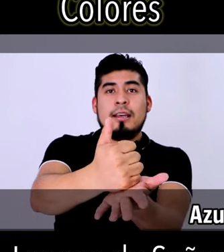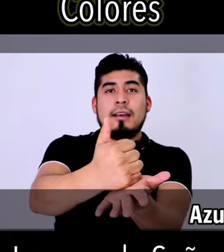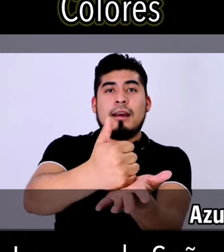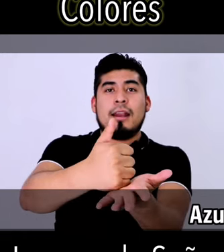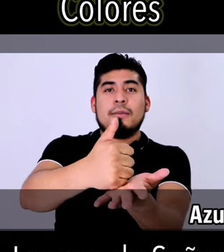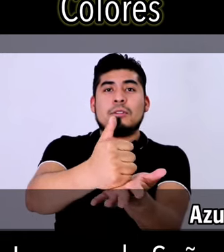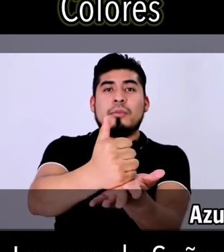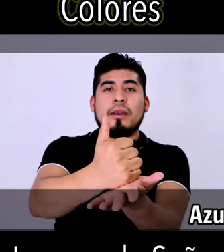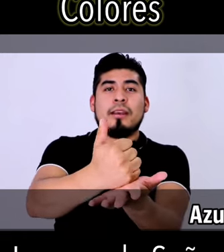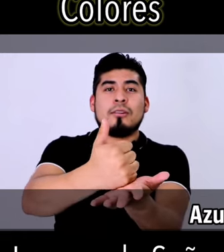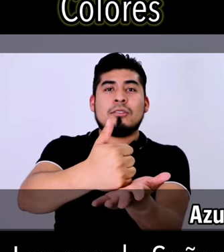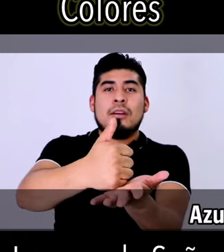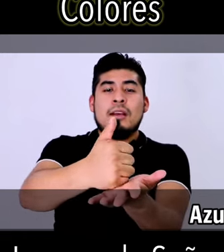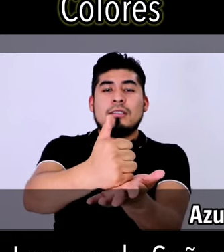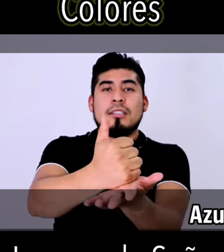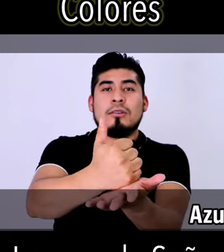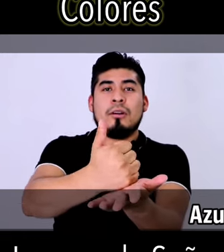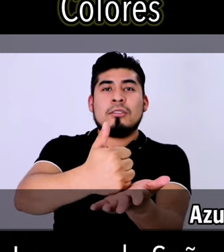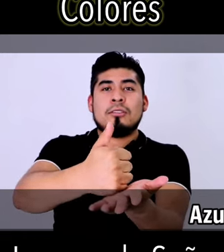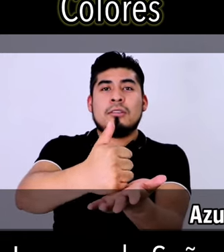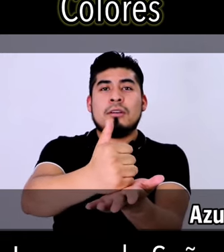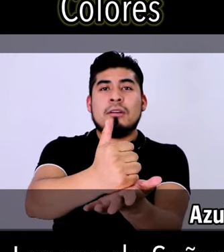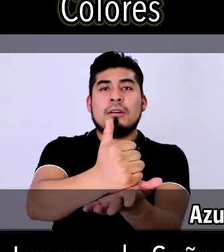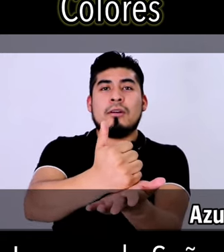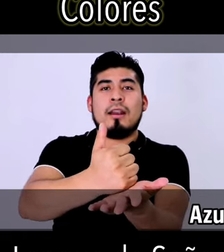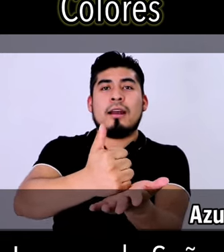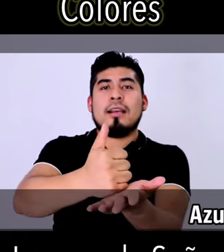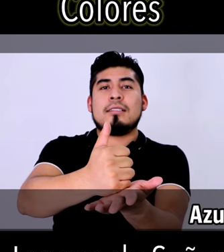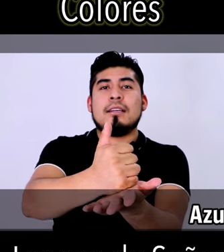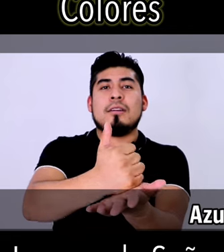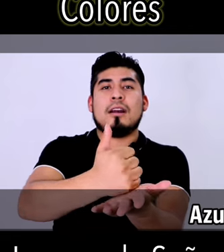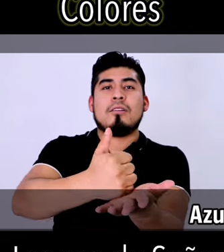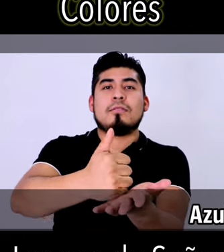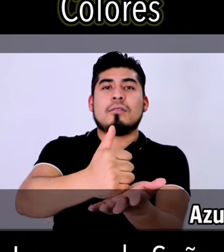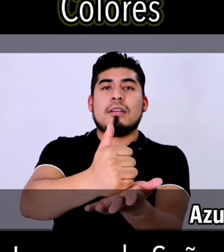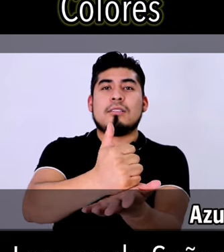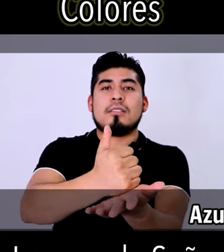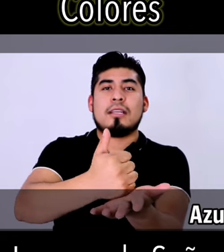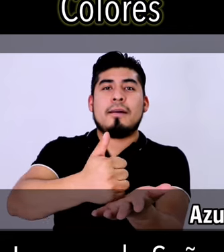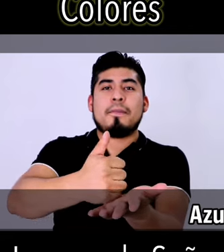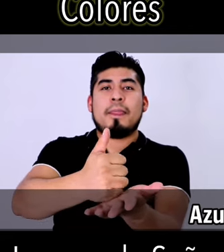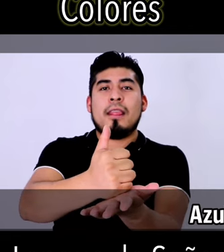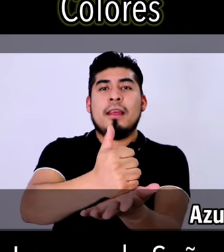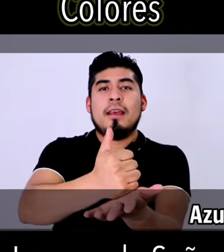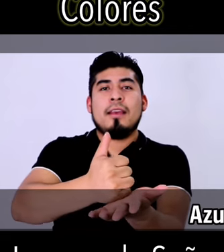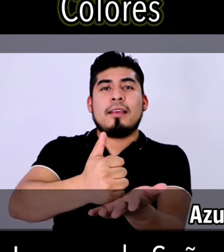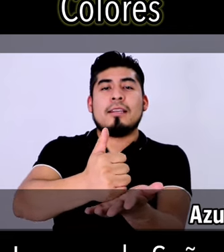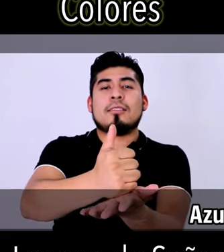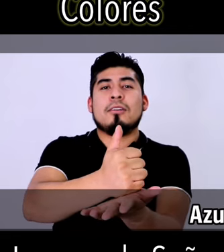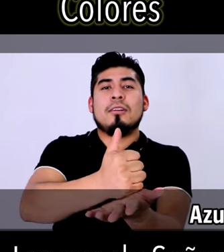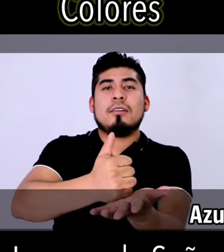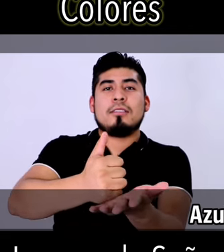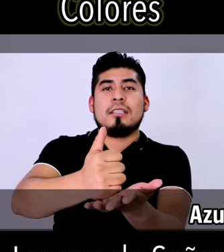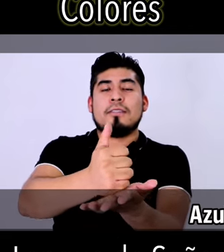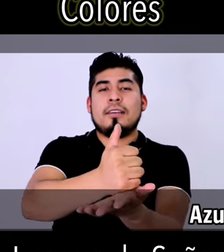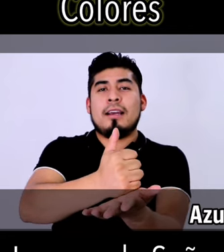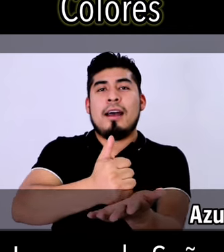y haremos pequeños círculos con la que se hizo la configuración de A y esto significa